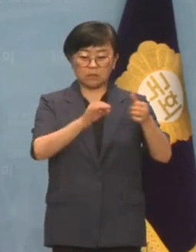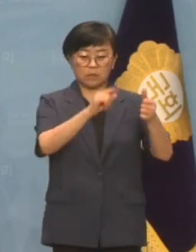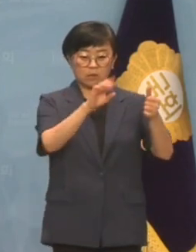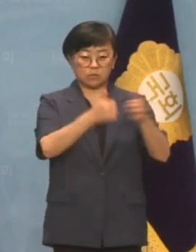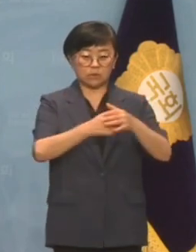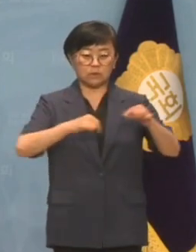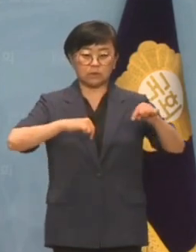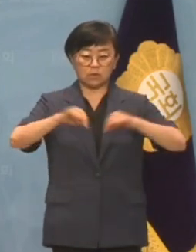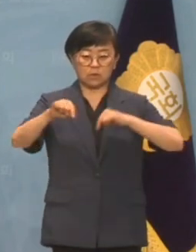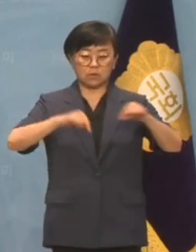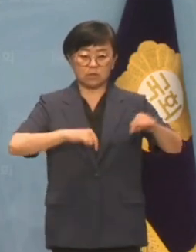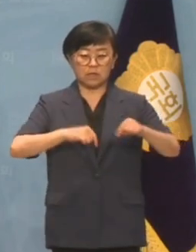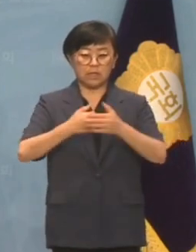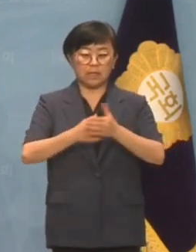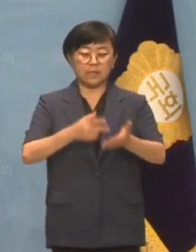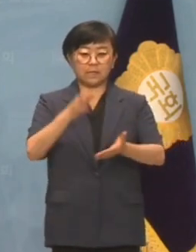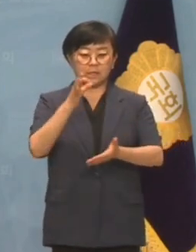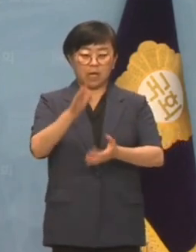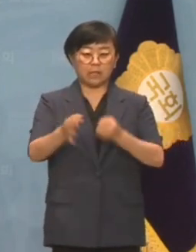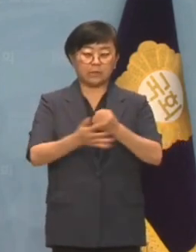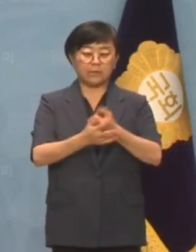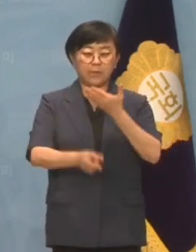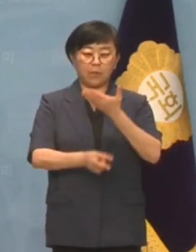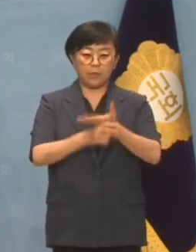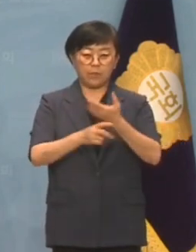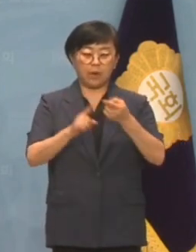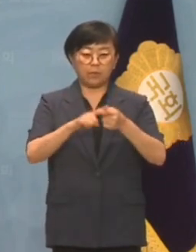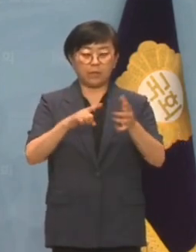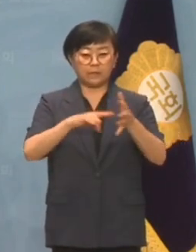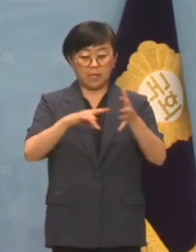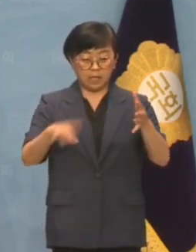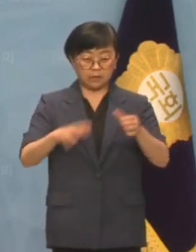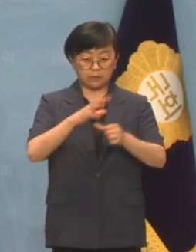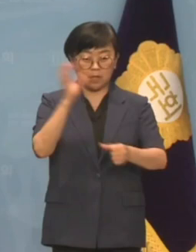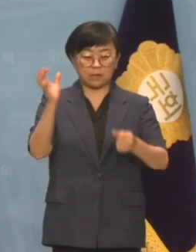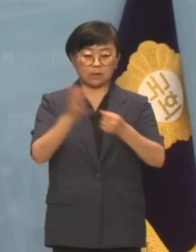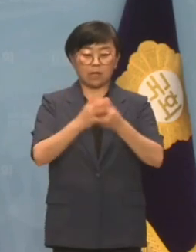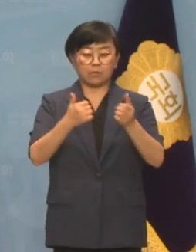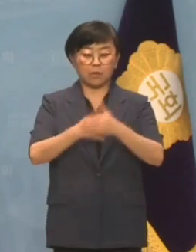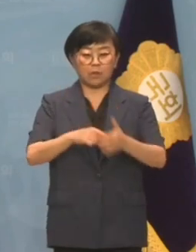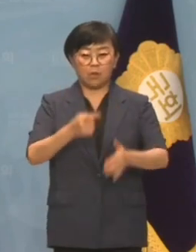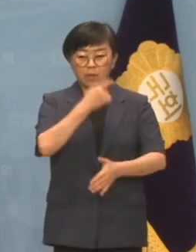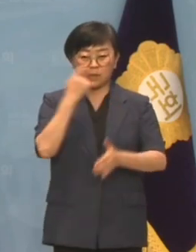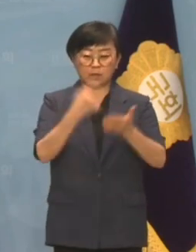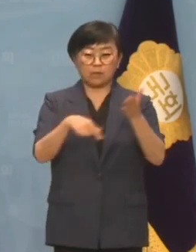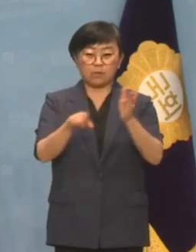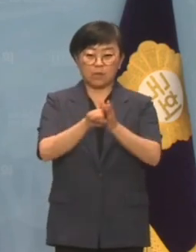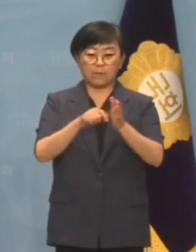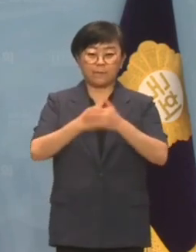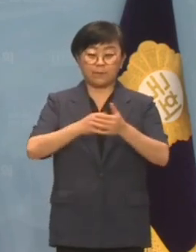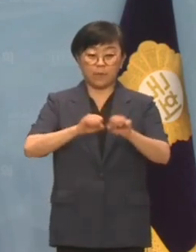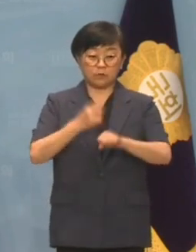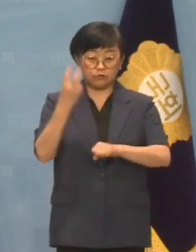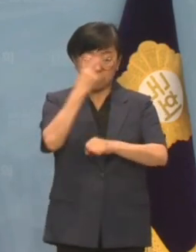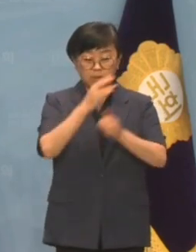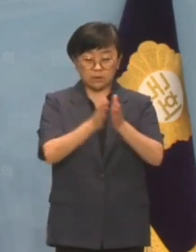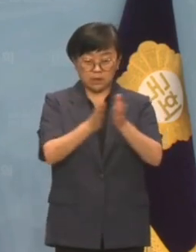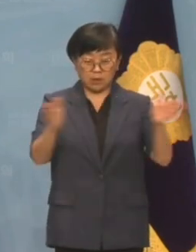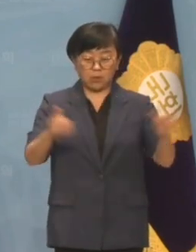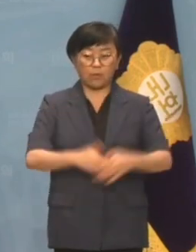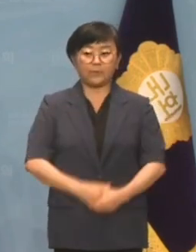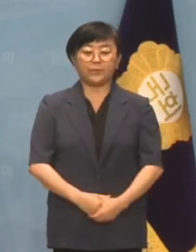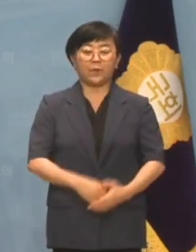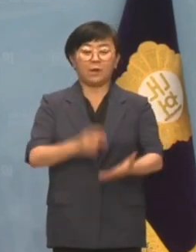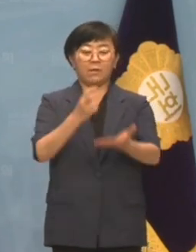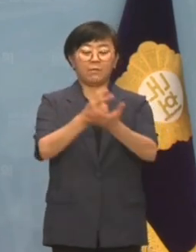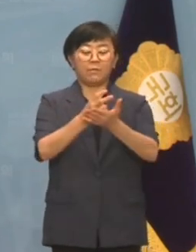정치자근법 위반 혐의와 조세포탈, 범죄수익은익 등의 혐의를 확인하기 위해 강제 수사를 시작했고